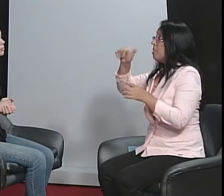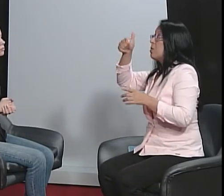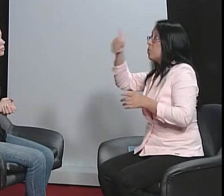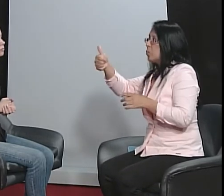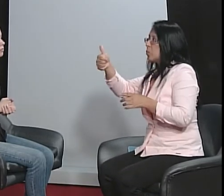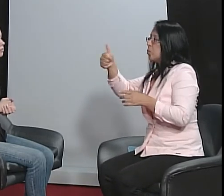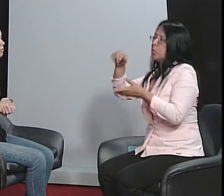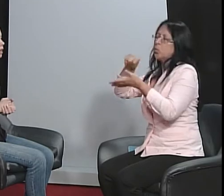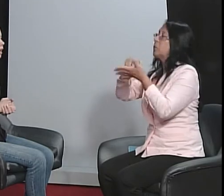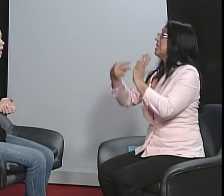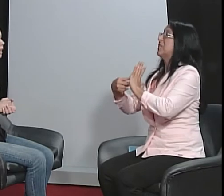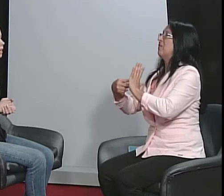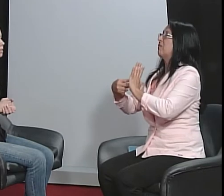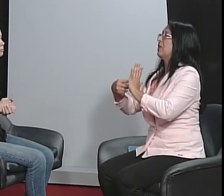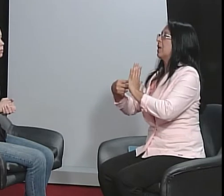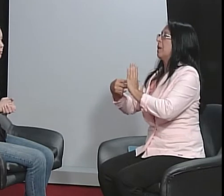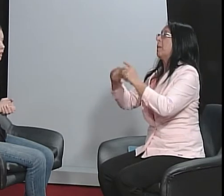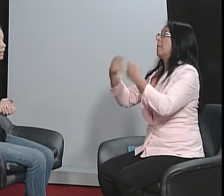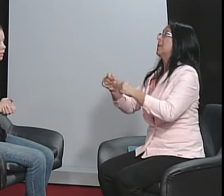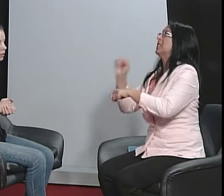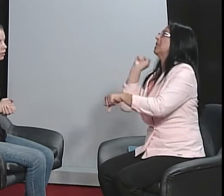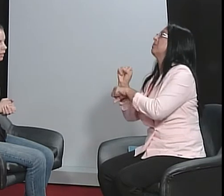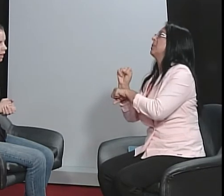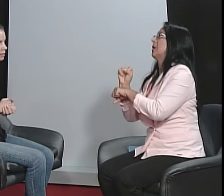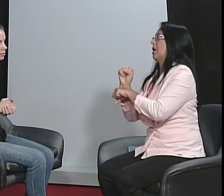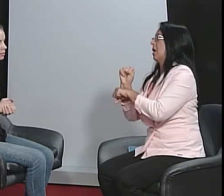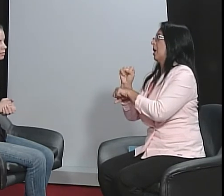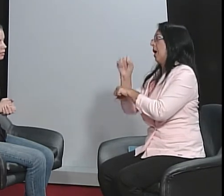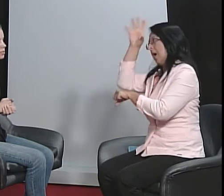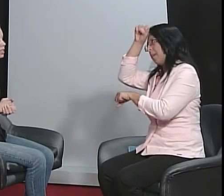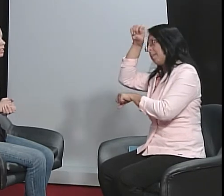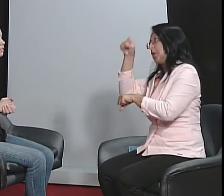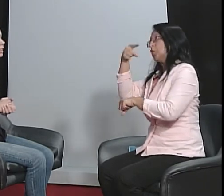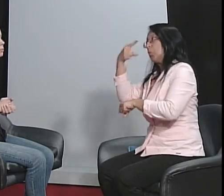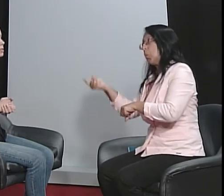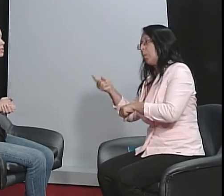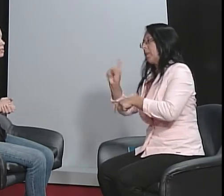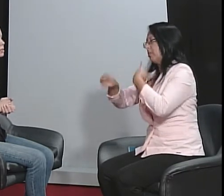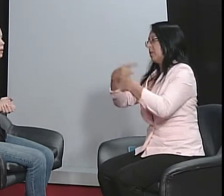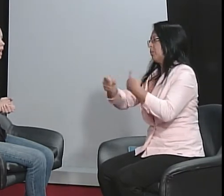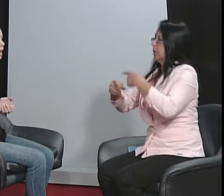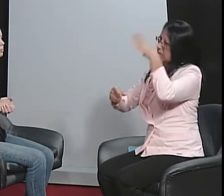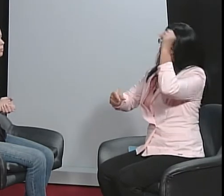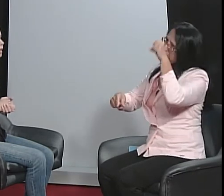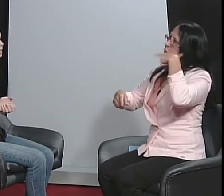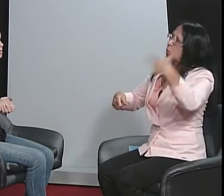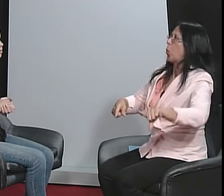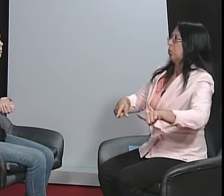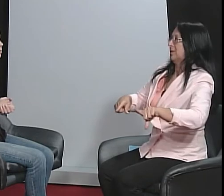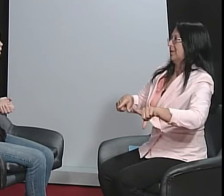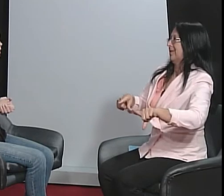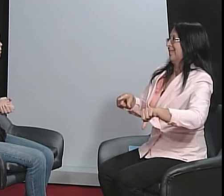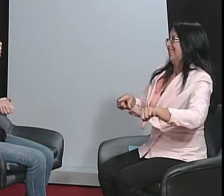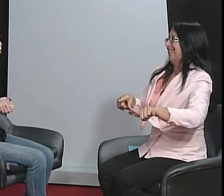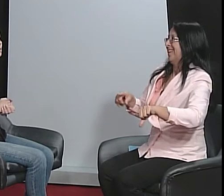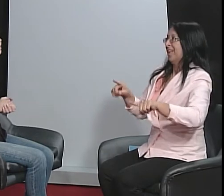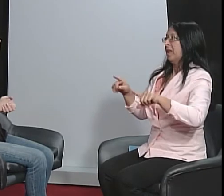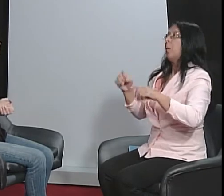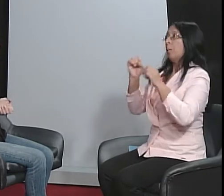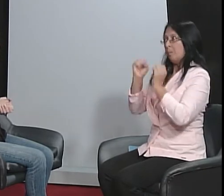Mas, a primeira língua, né? Não significa que precisa esperar a aquisição da primeira língua para começar a aquisição da